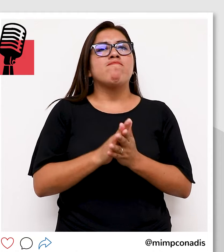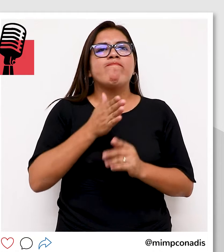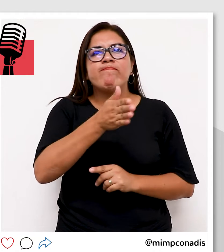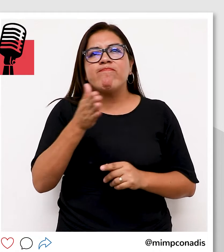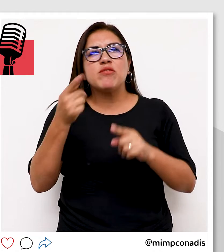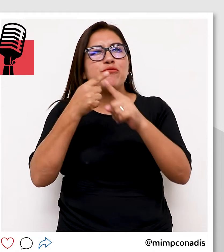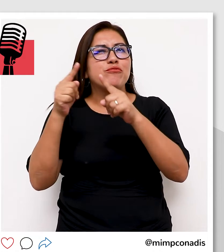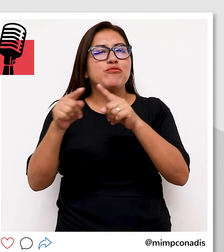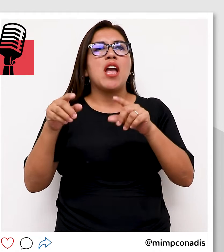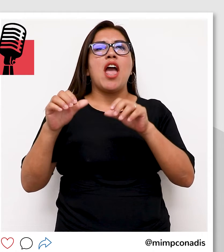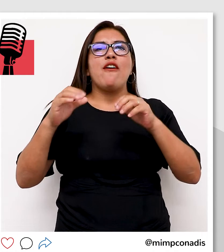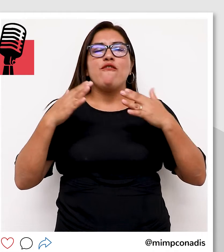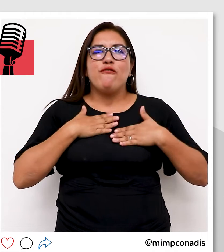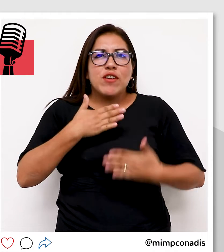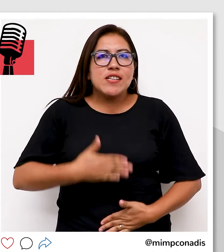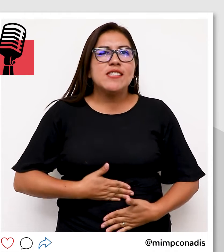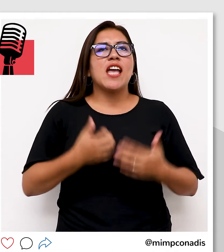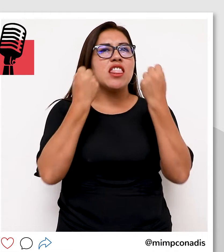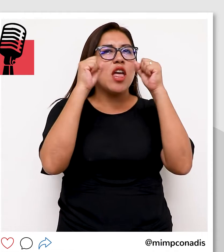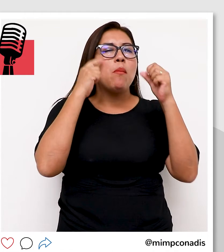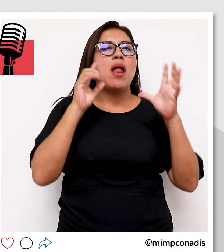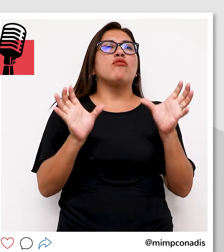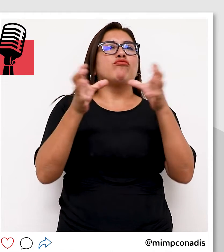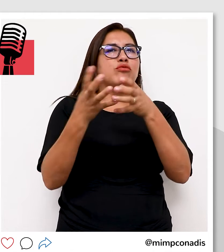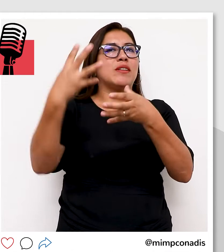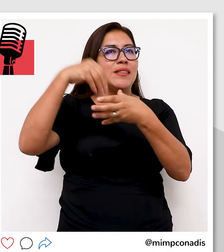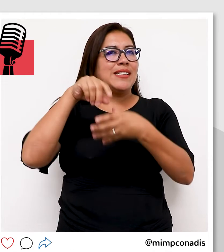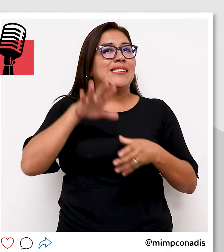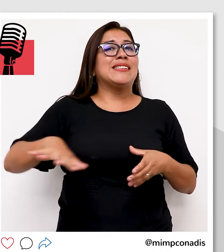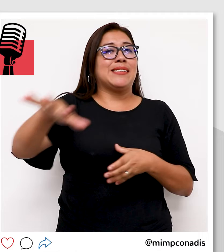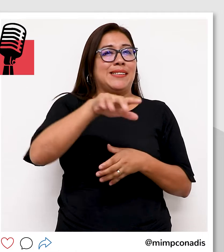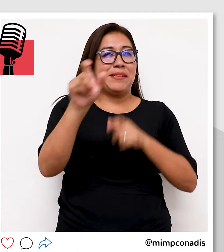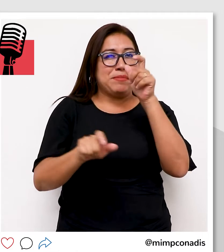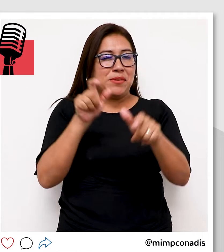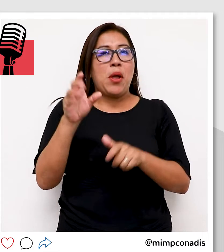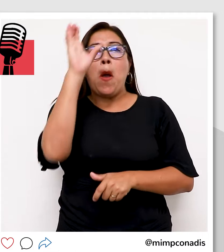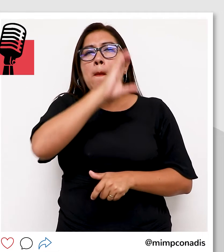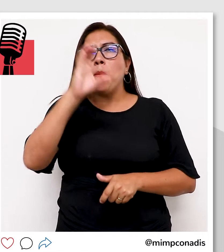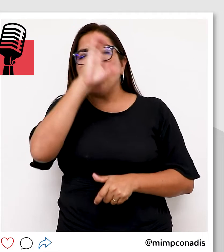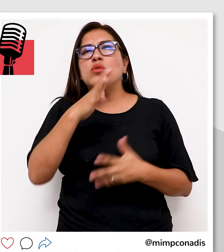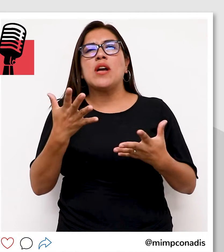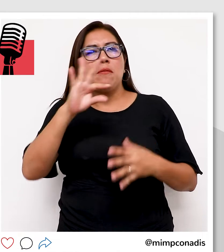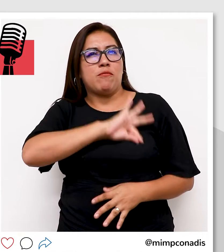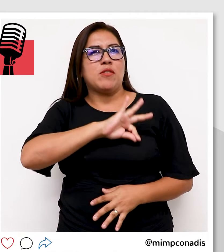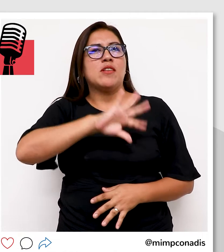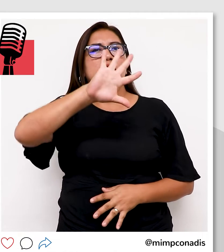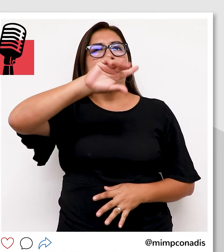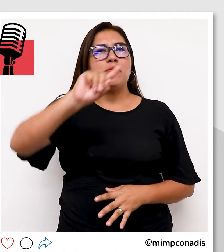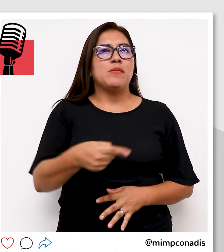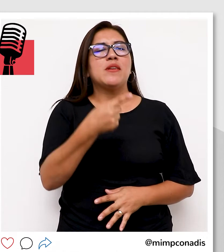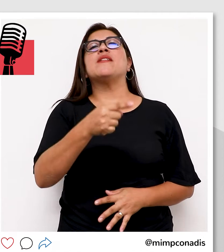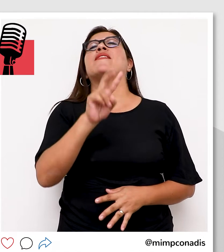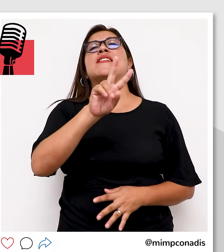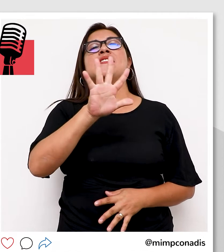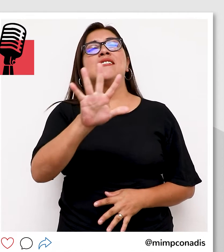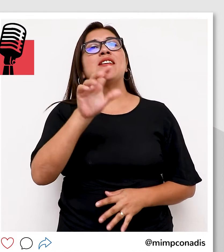masificación de la actividad física y deportiva para el desarrollo integral de la región Callao, que busca beneficiar a 5.510